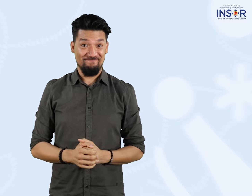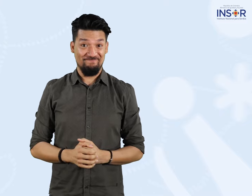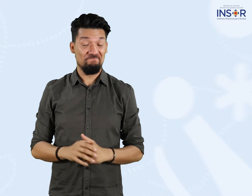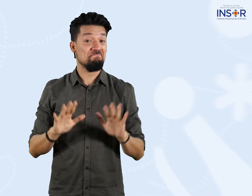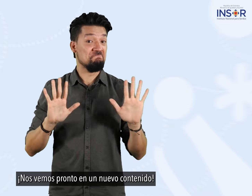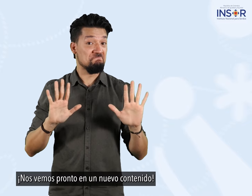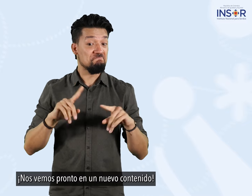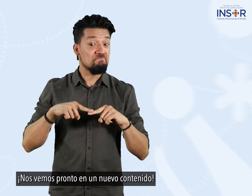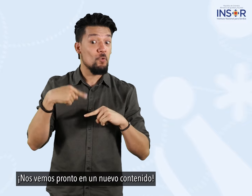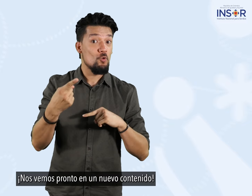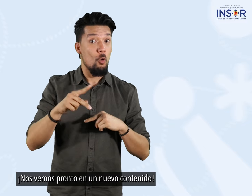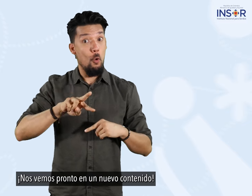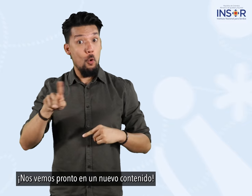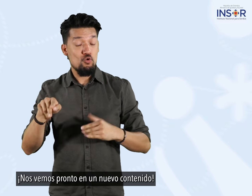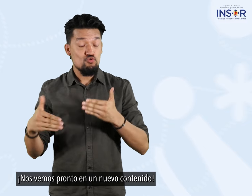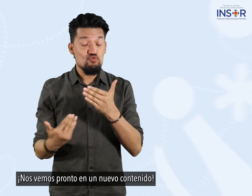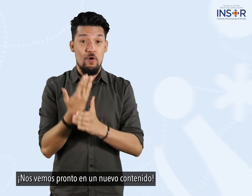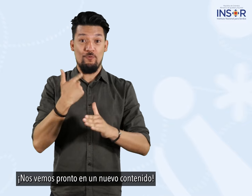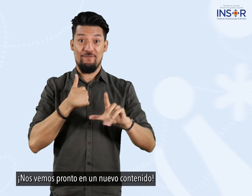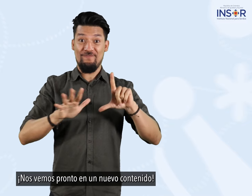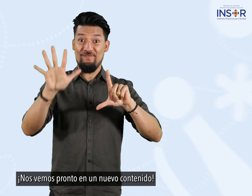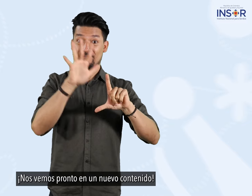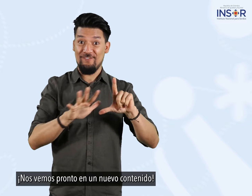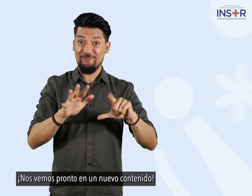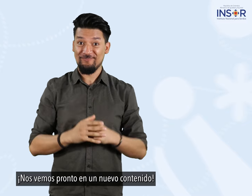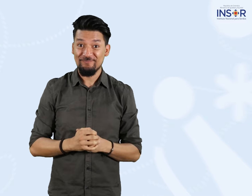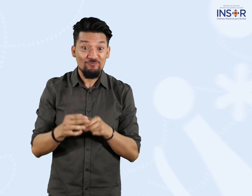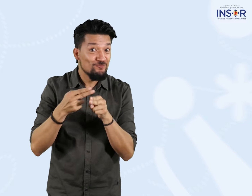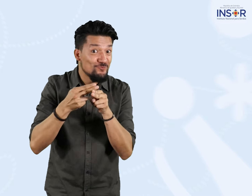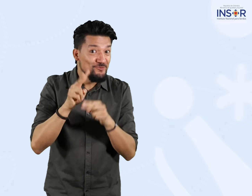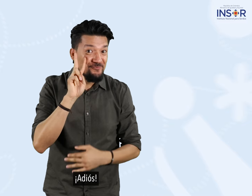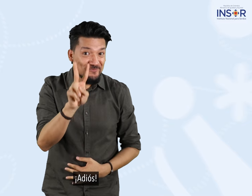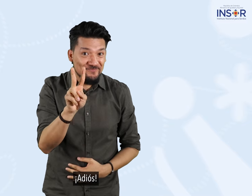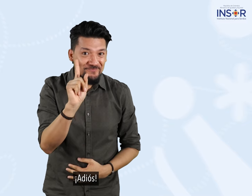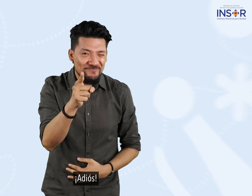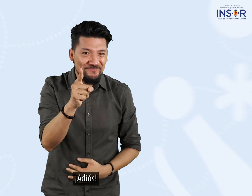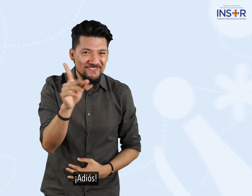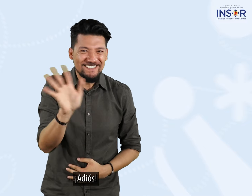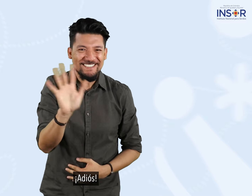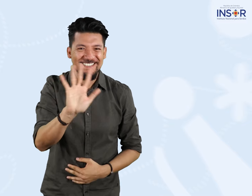nos vemos pronto en un nuevo contenido adiós